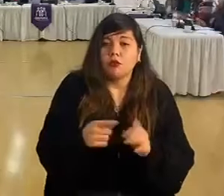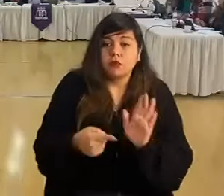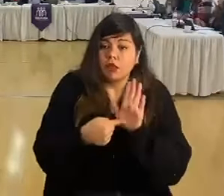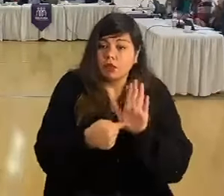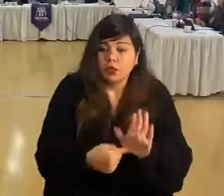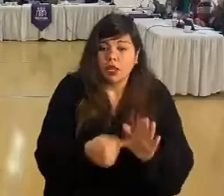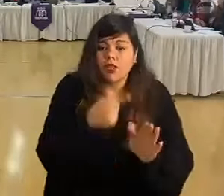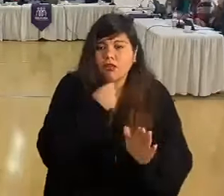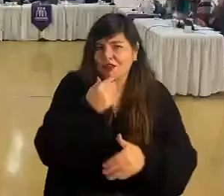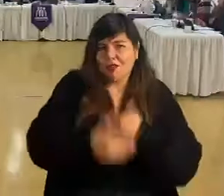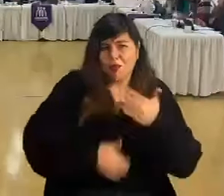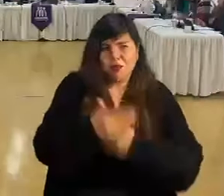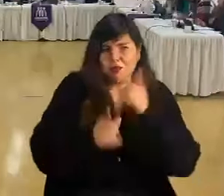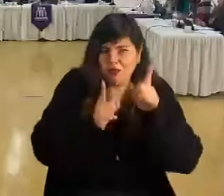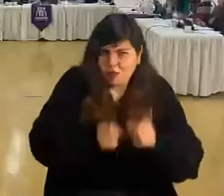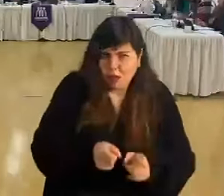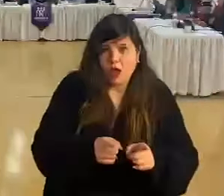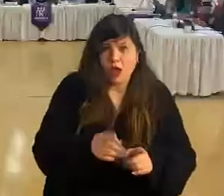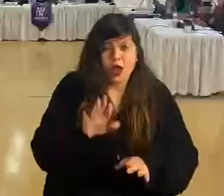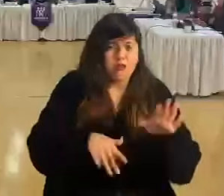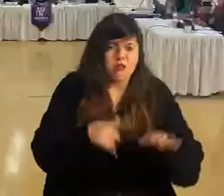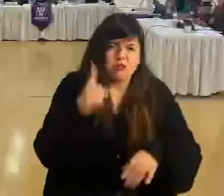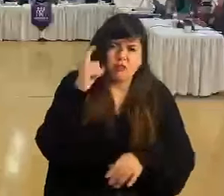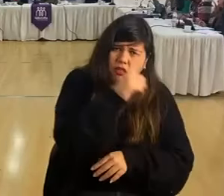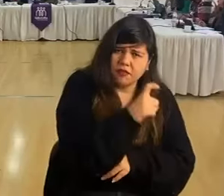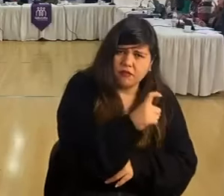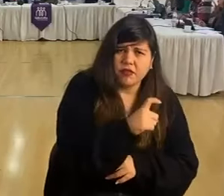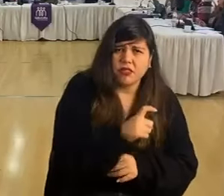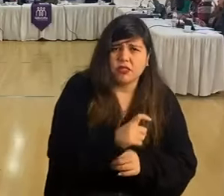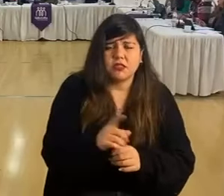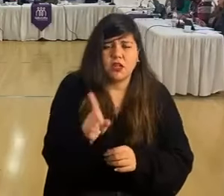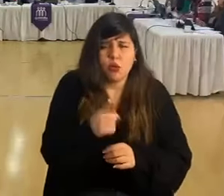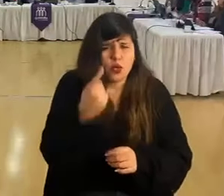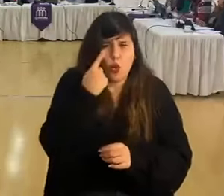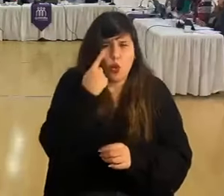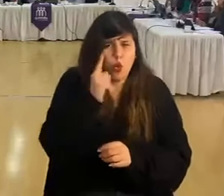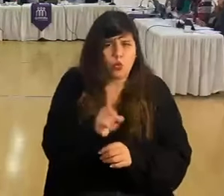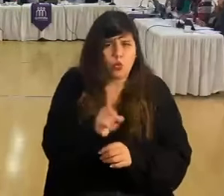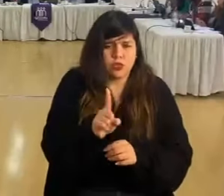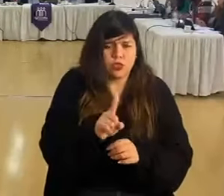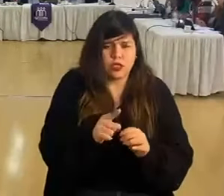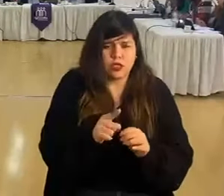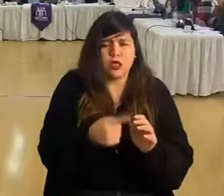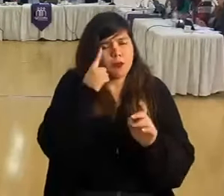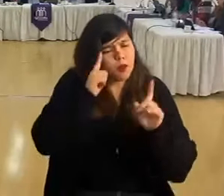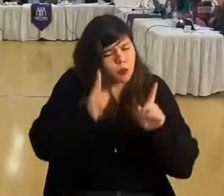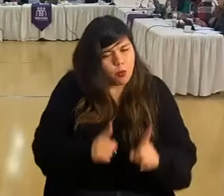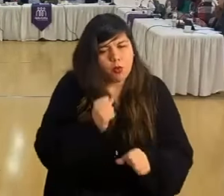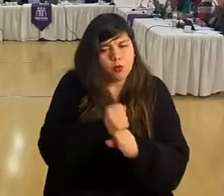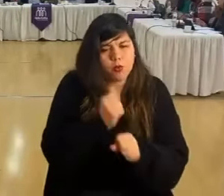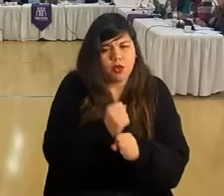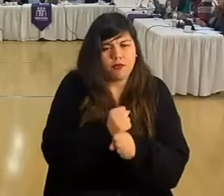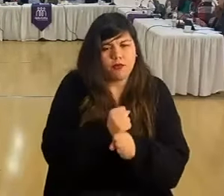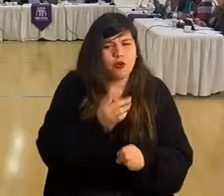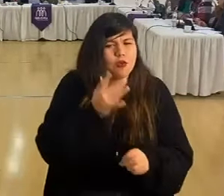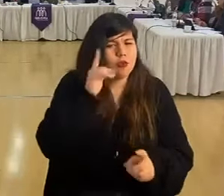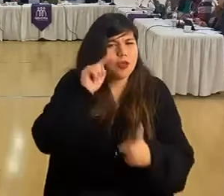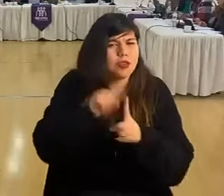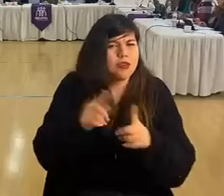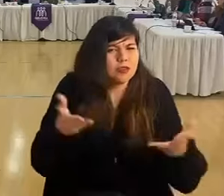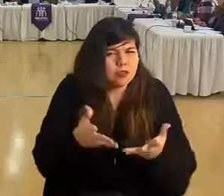de sacar esto adelante, que a veces no es muy fácil, no es muy popular, pero es una tarea que hay que hacer por la comuna.